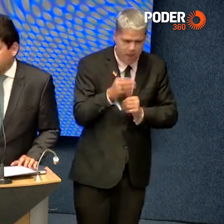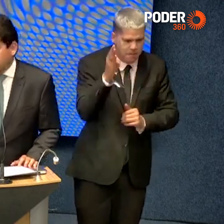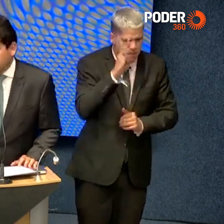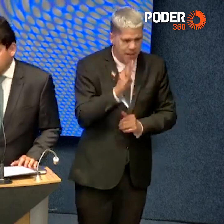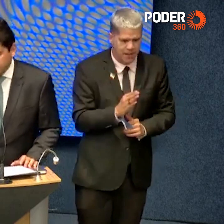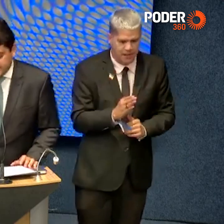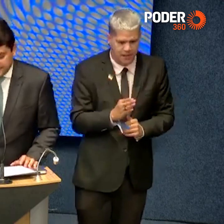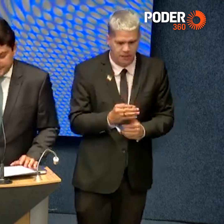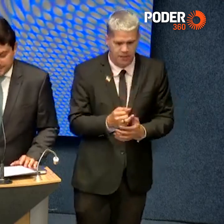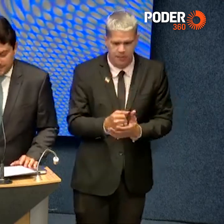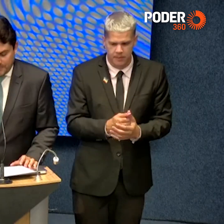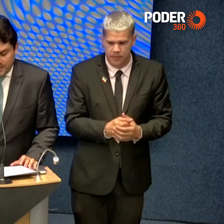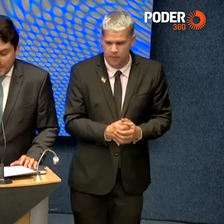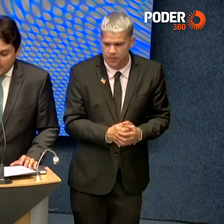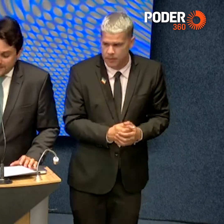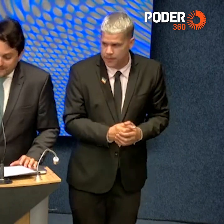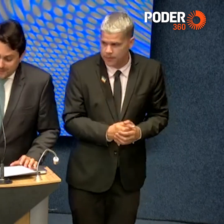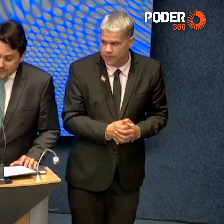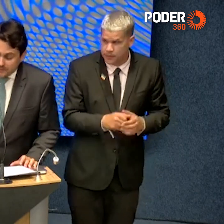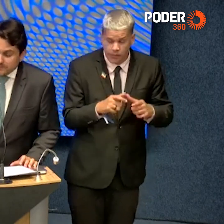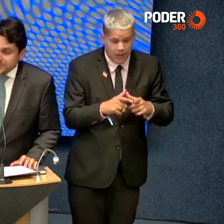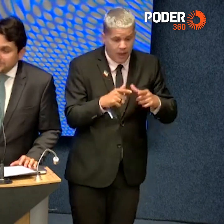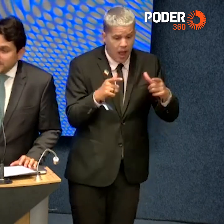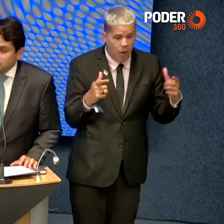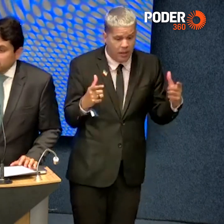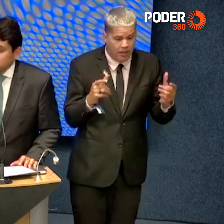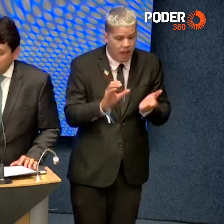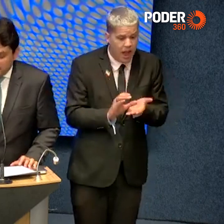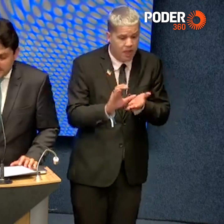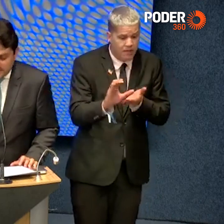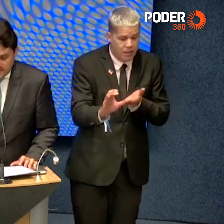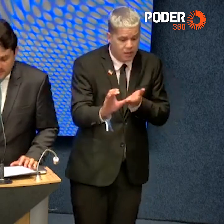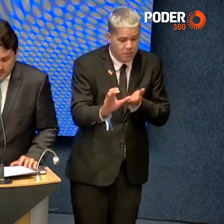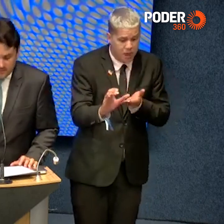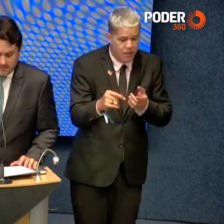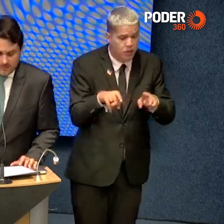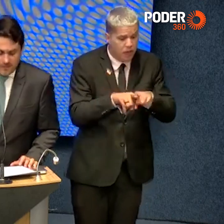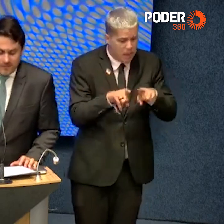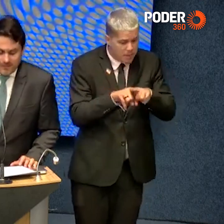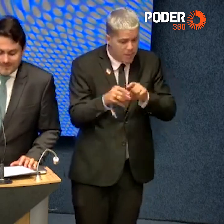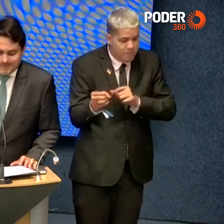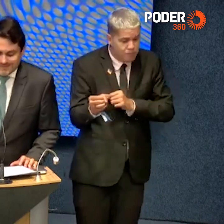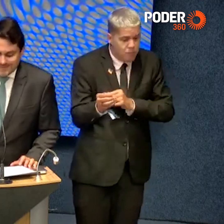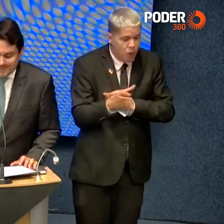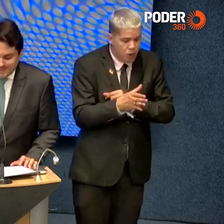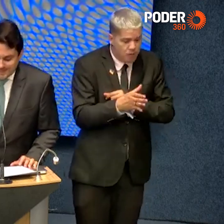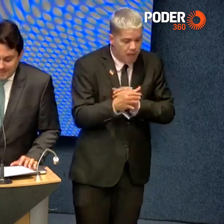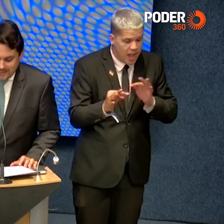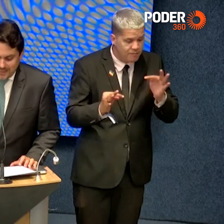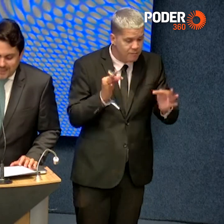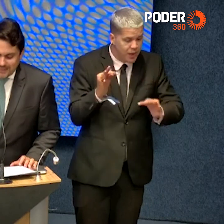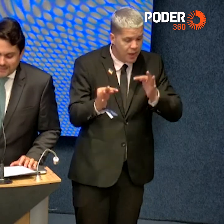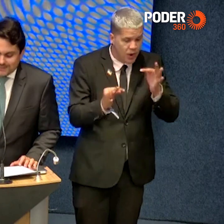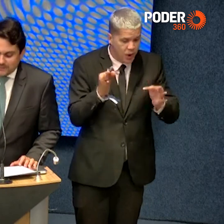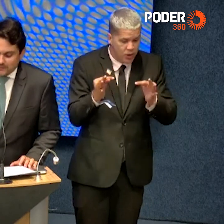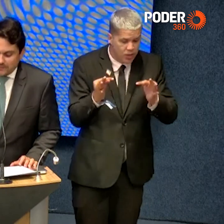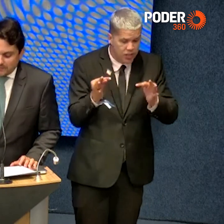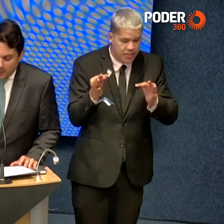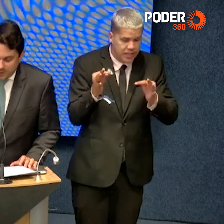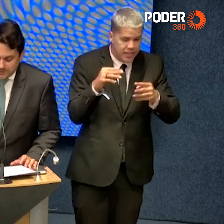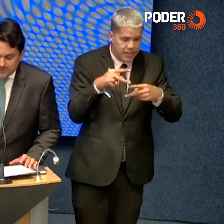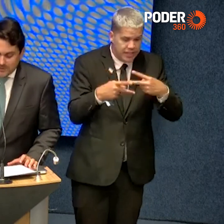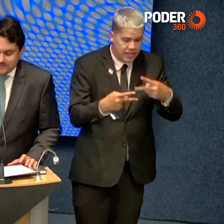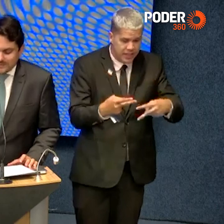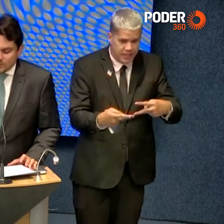capilaridade. Aumentar os investimentos de modernização e desencadear agressivo